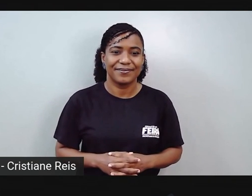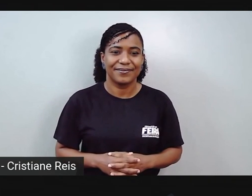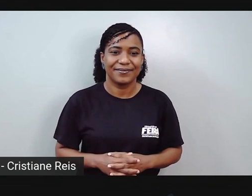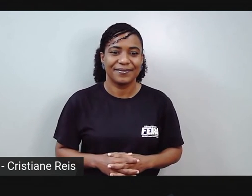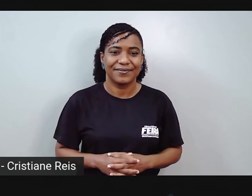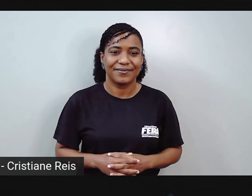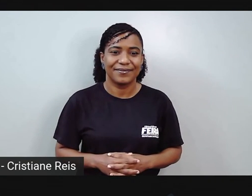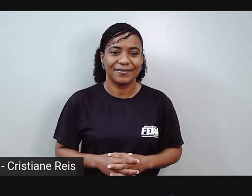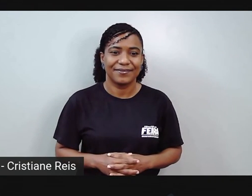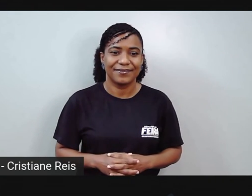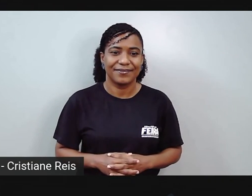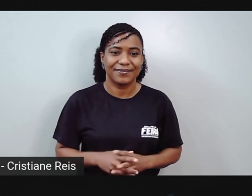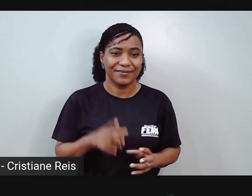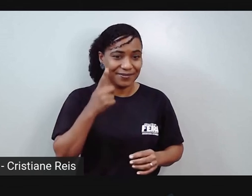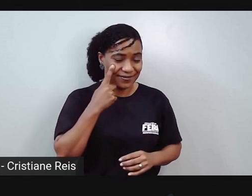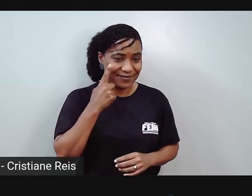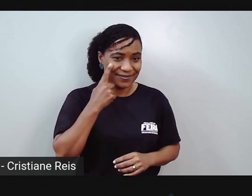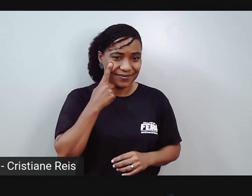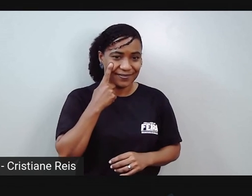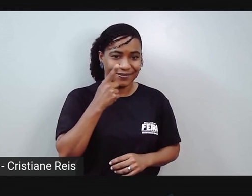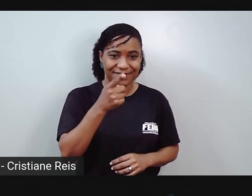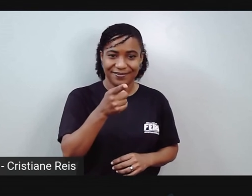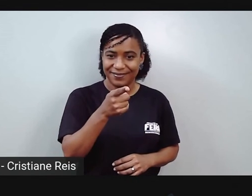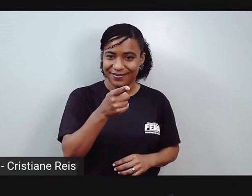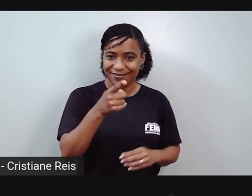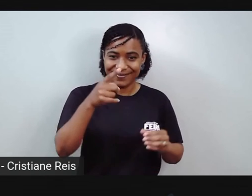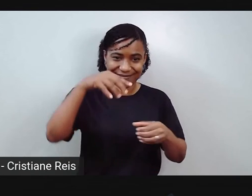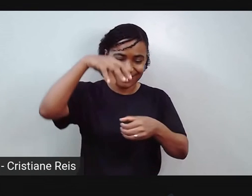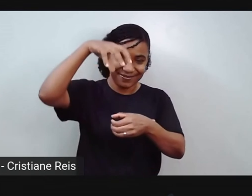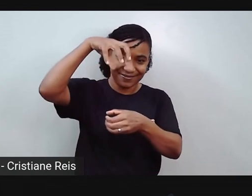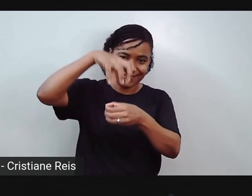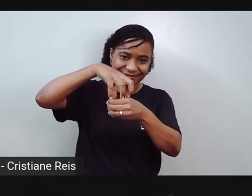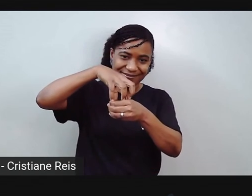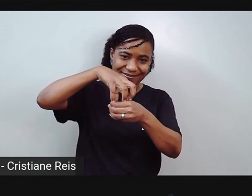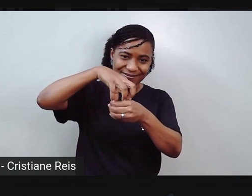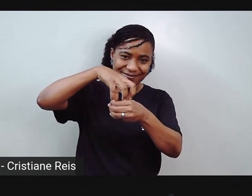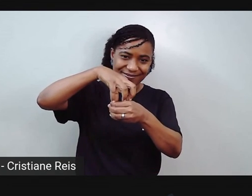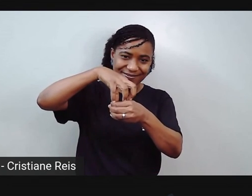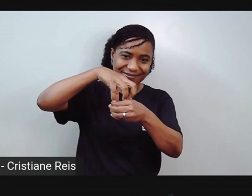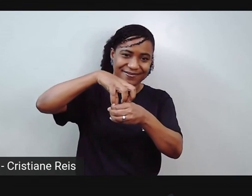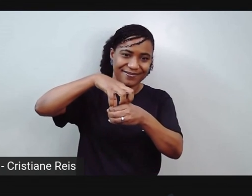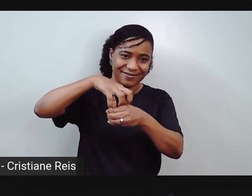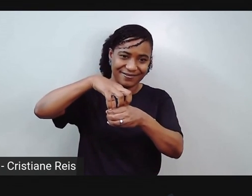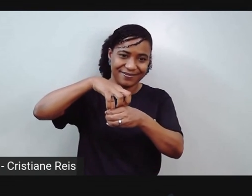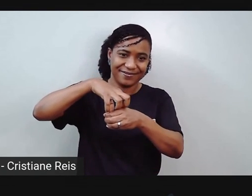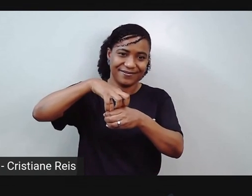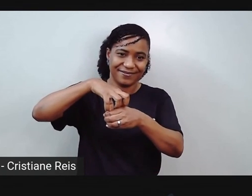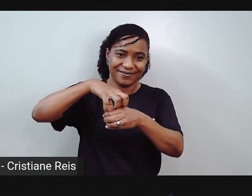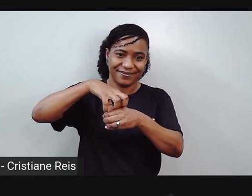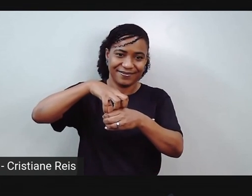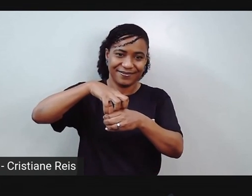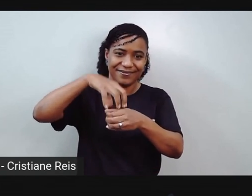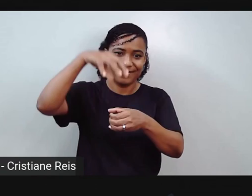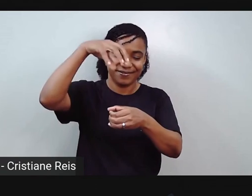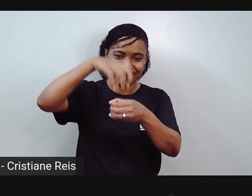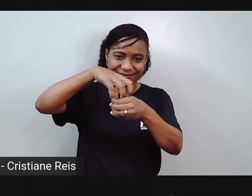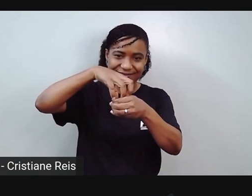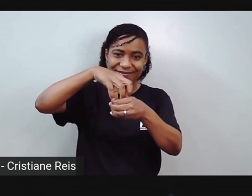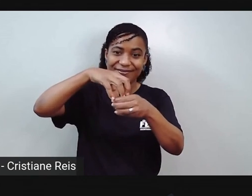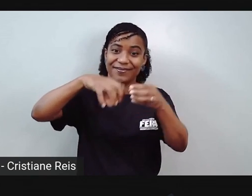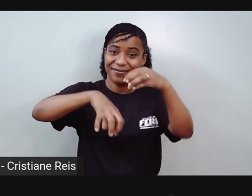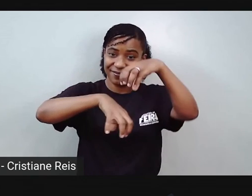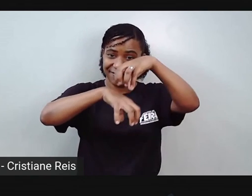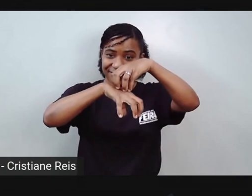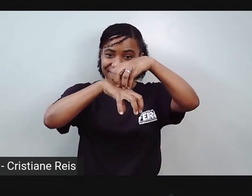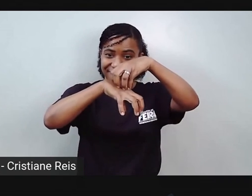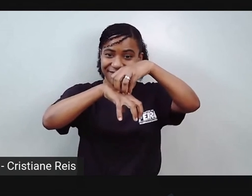ele vai encaixar no outro rolinho. Isso. E aí, à medida que a gente for encaixando esses rolinhos,